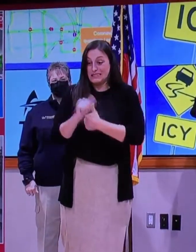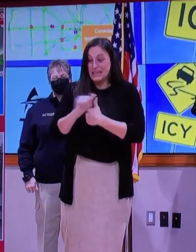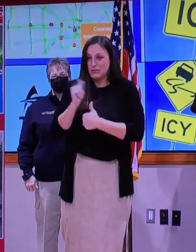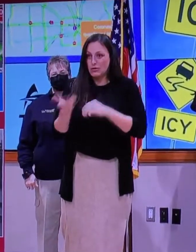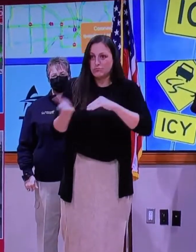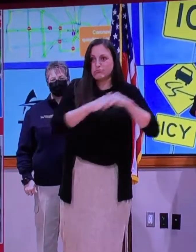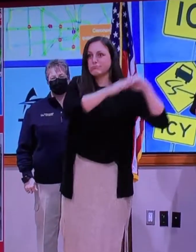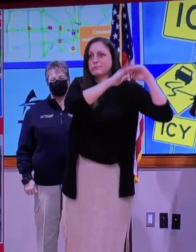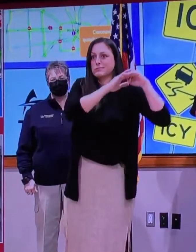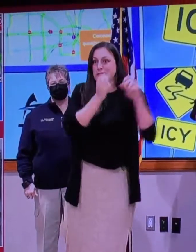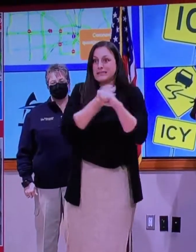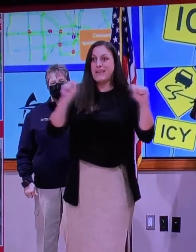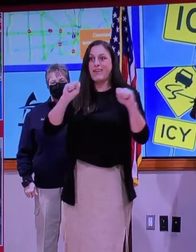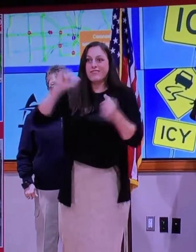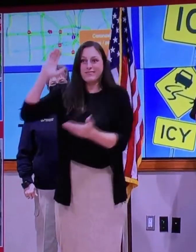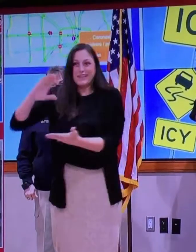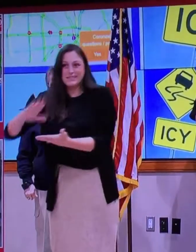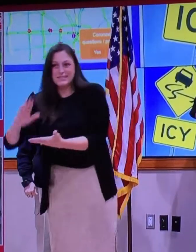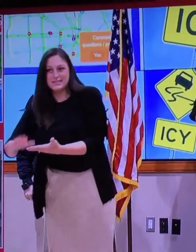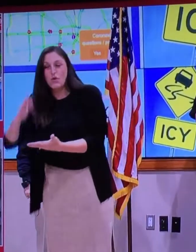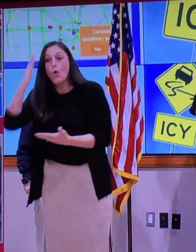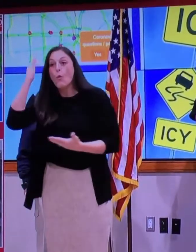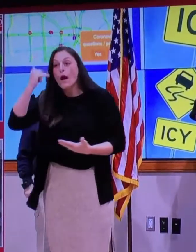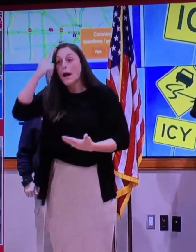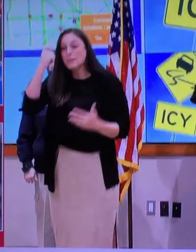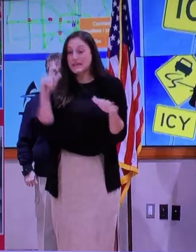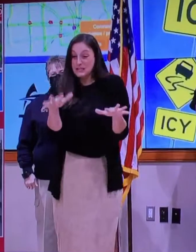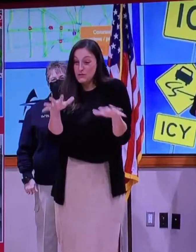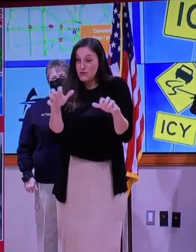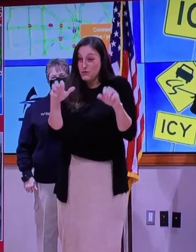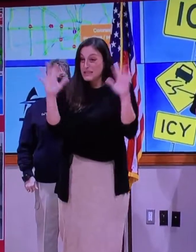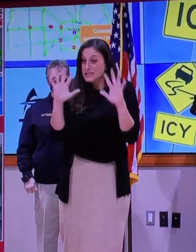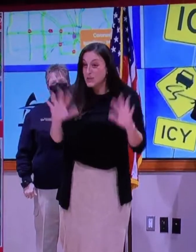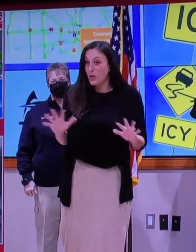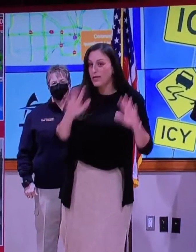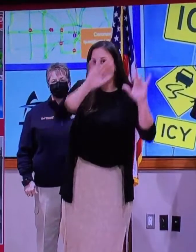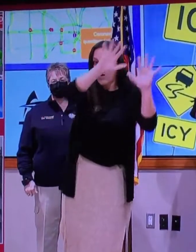mantenerse fuera de su casa dentro de lo necesario.